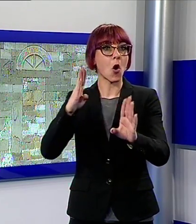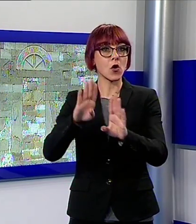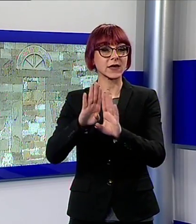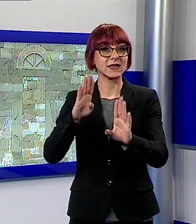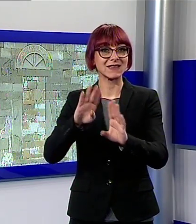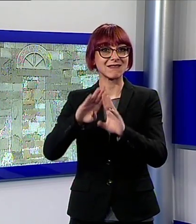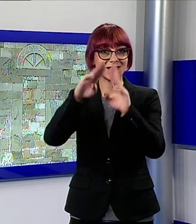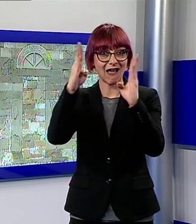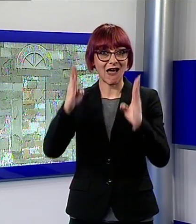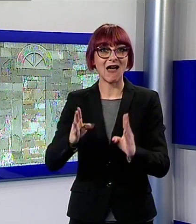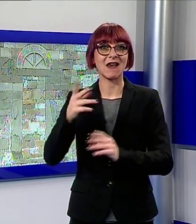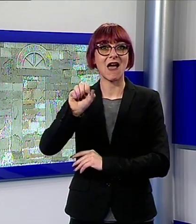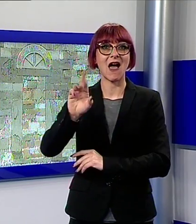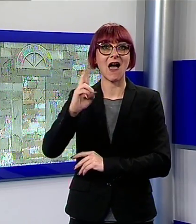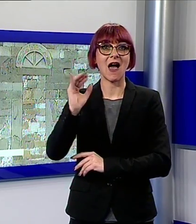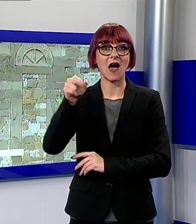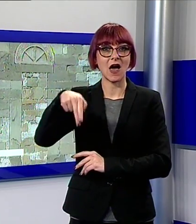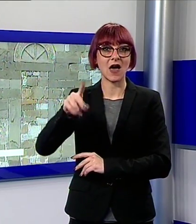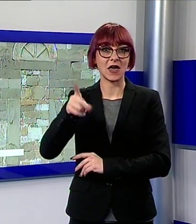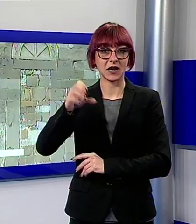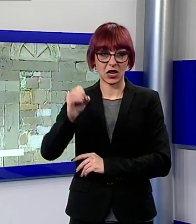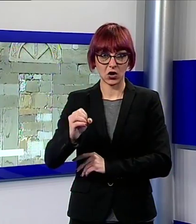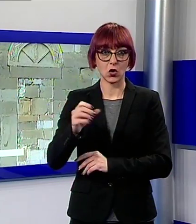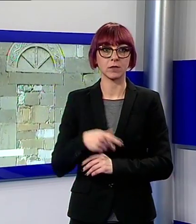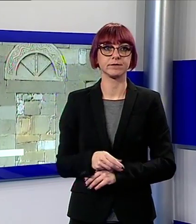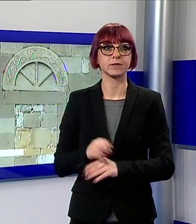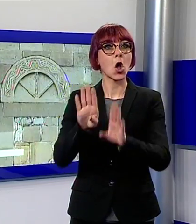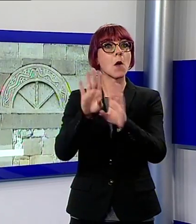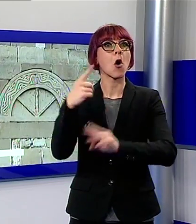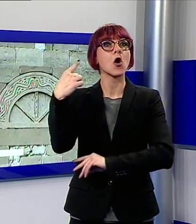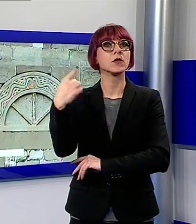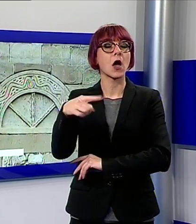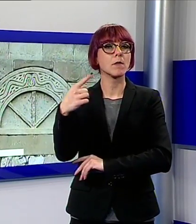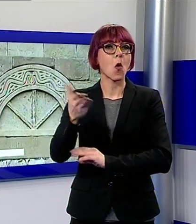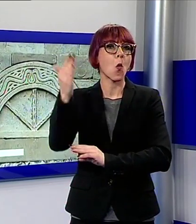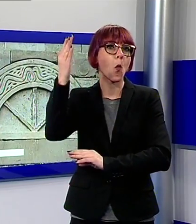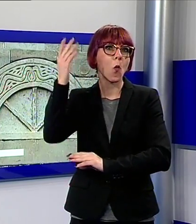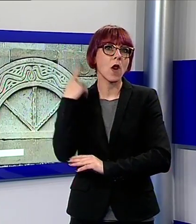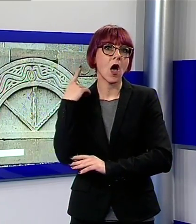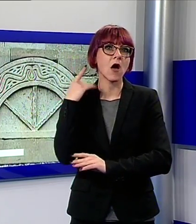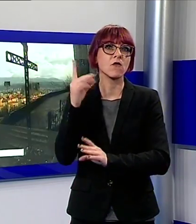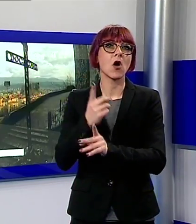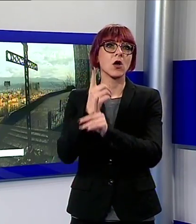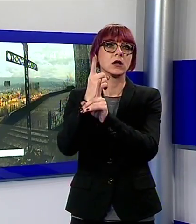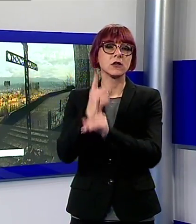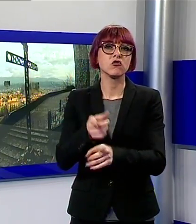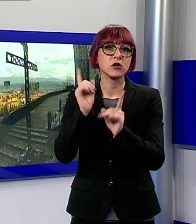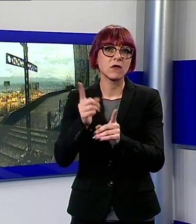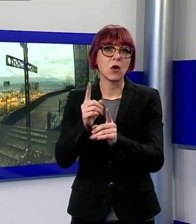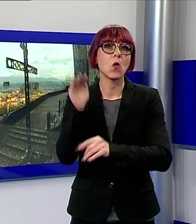piccolo portale del Duomo di Gallicano chiuso da alcuni secoli si decidevano le sorti del paese Qui si arringava la